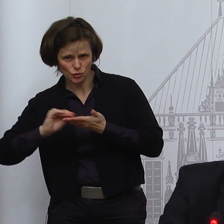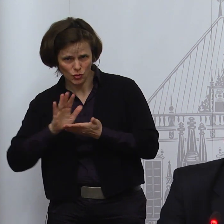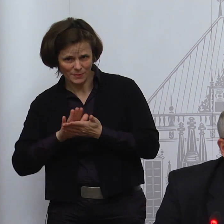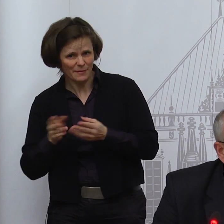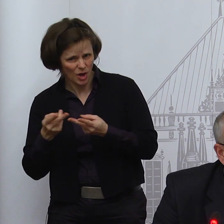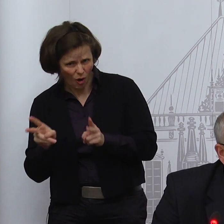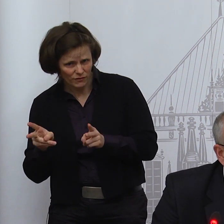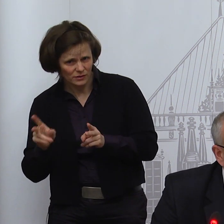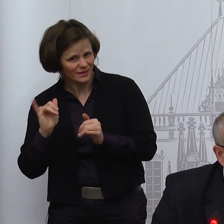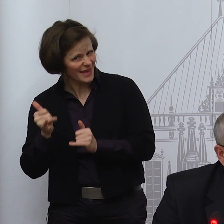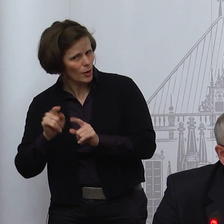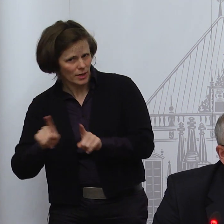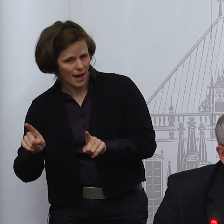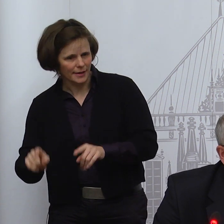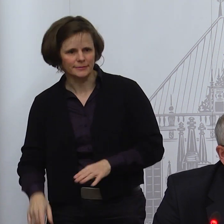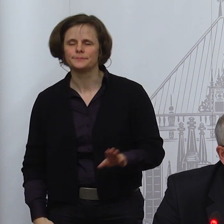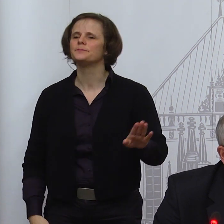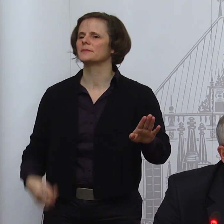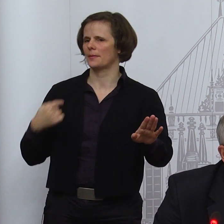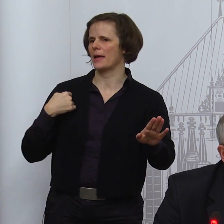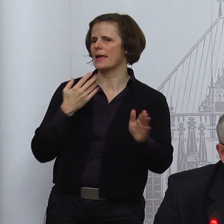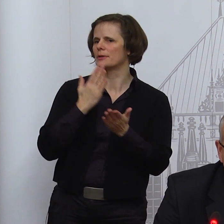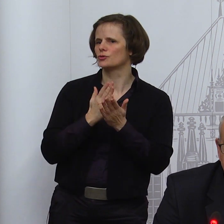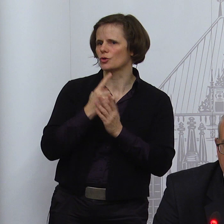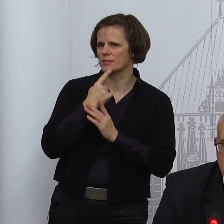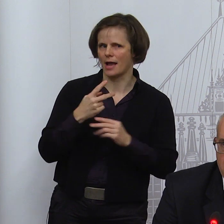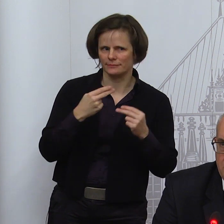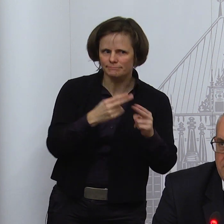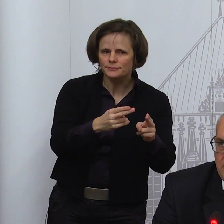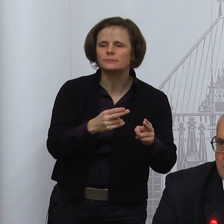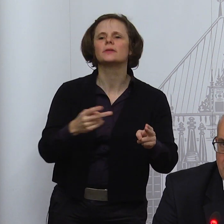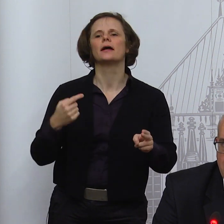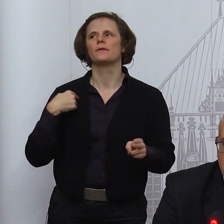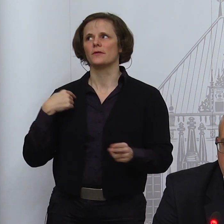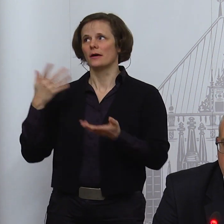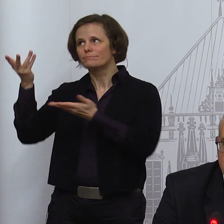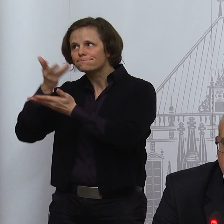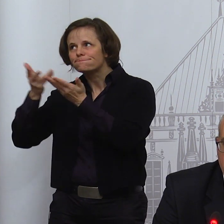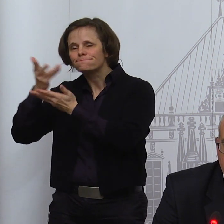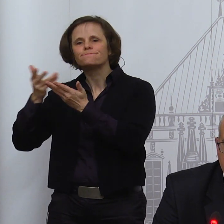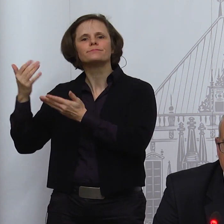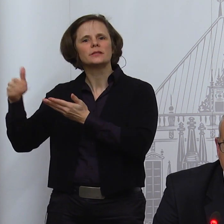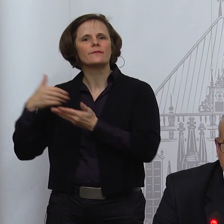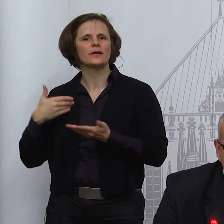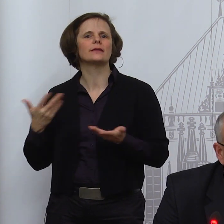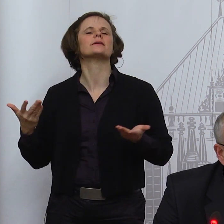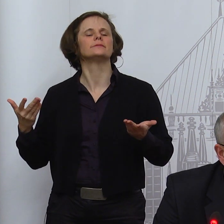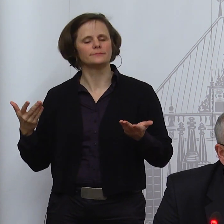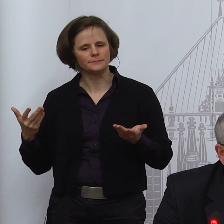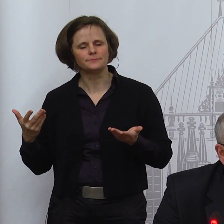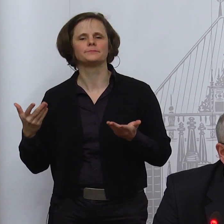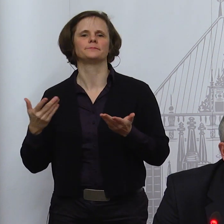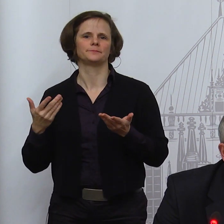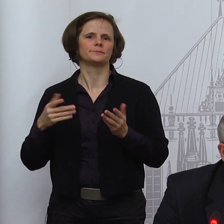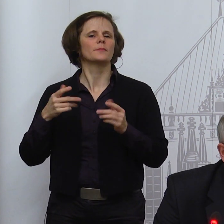Wir haben gesagt, wir haben die Beschlüsse verlängert und wie wir jetzt mit der Maßgabe, da restriktiver die Beschlüsse anzuwenden,